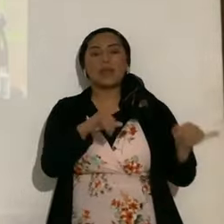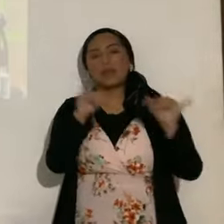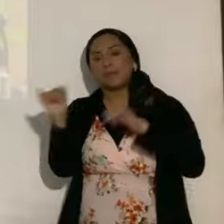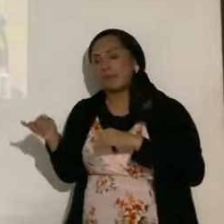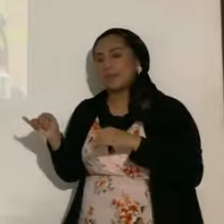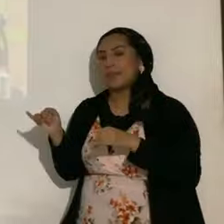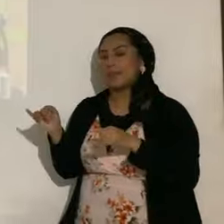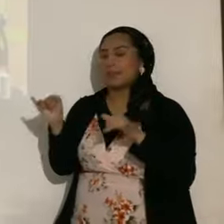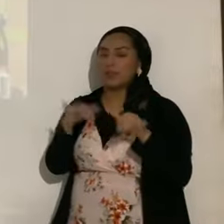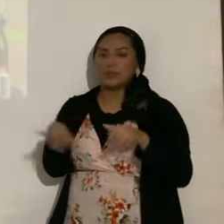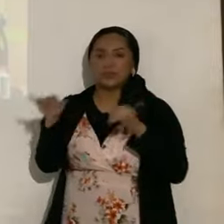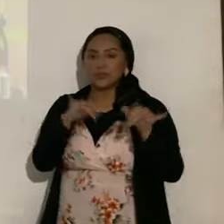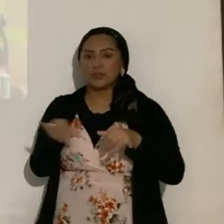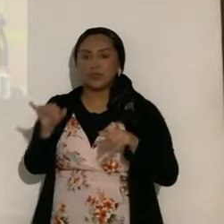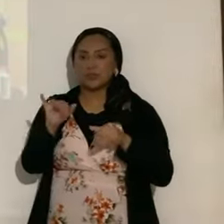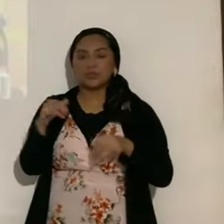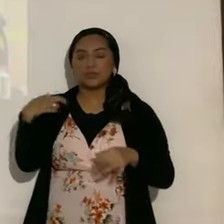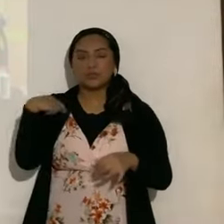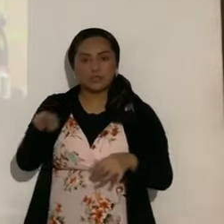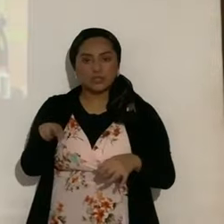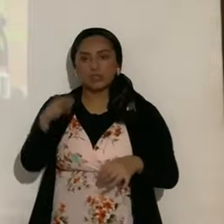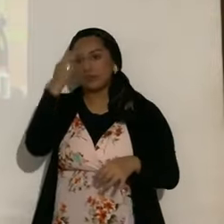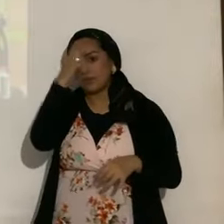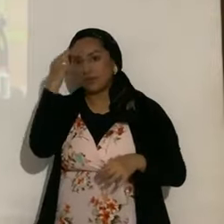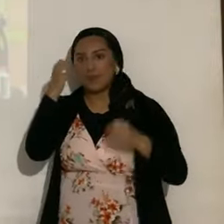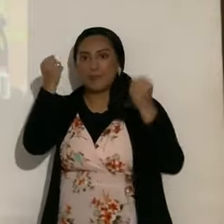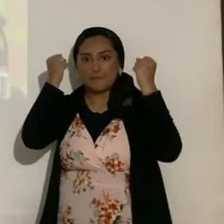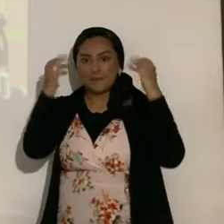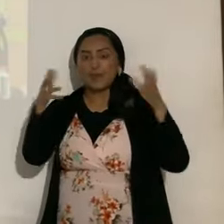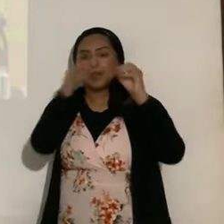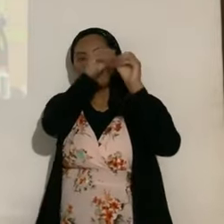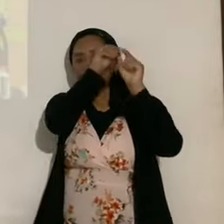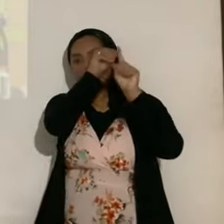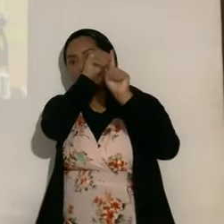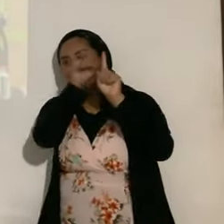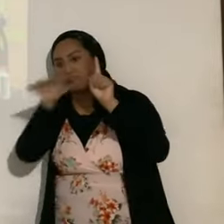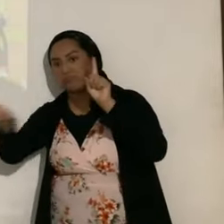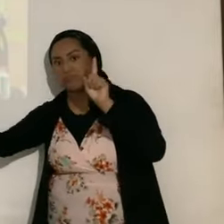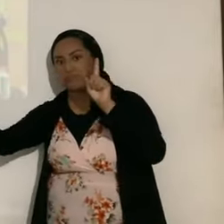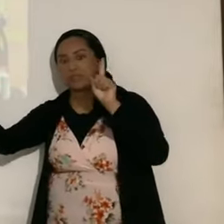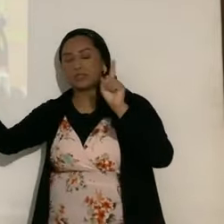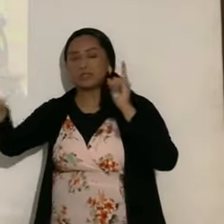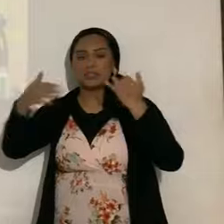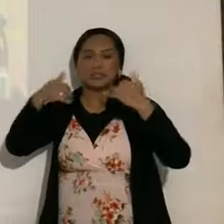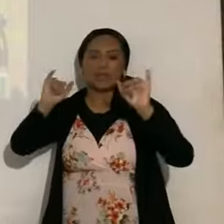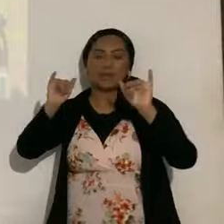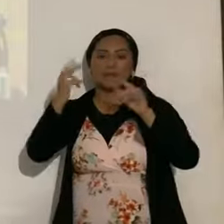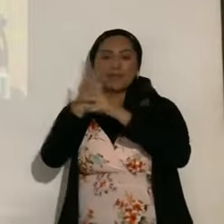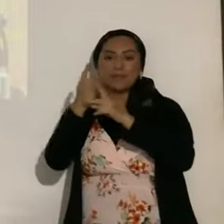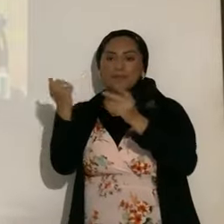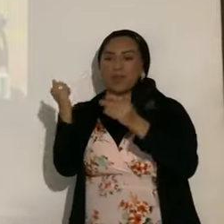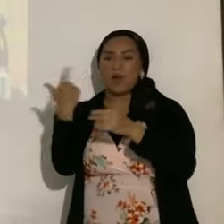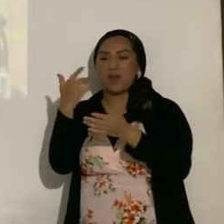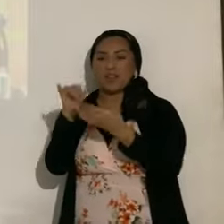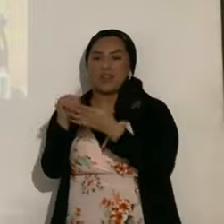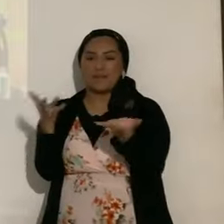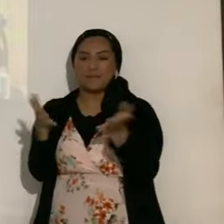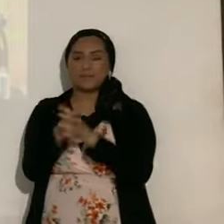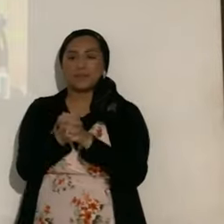tradicional, y de la cual derivan, muchas denominaciones, que sigue guardando, todo esto. Porque nosotros